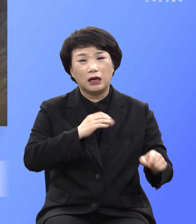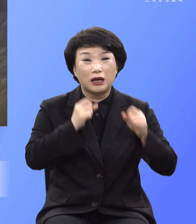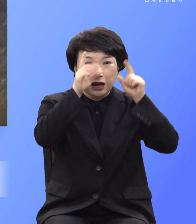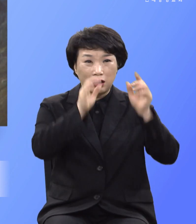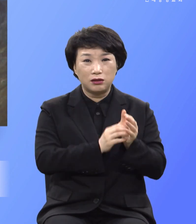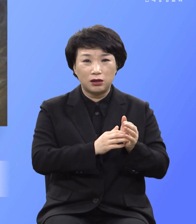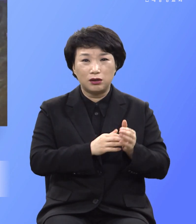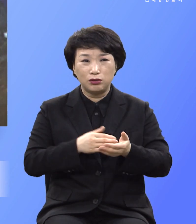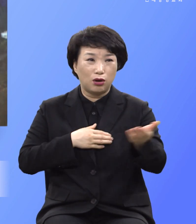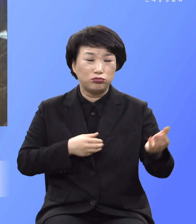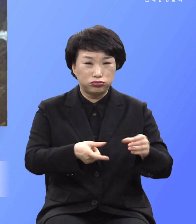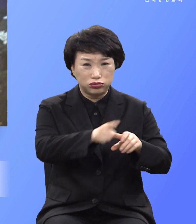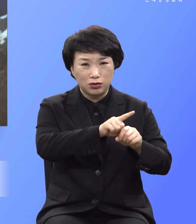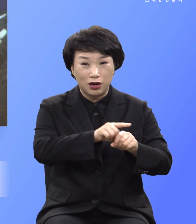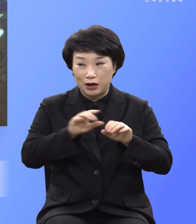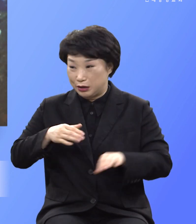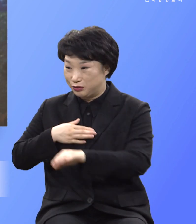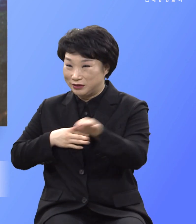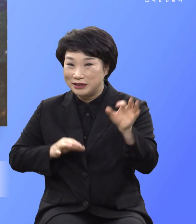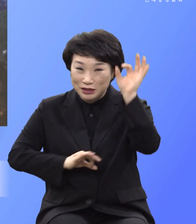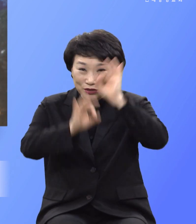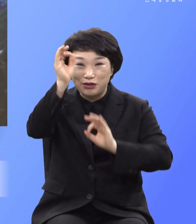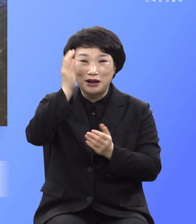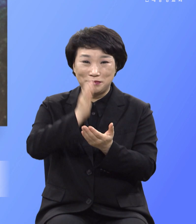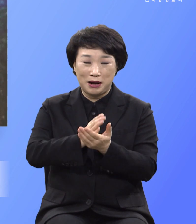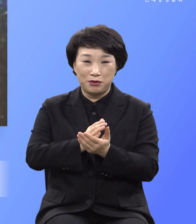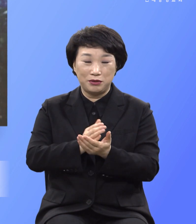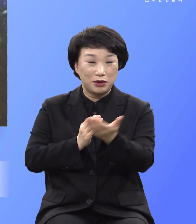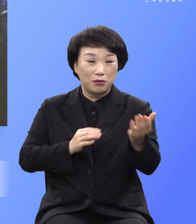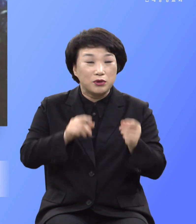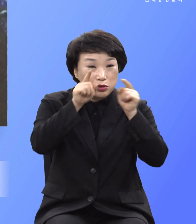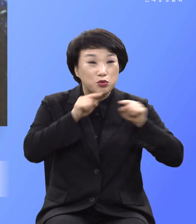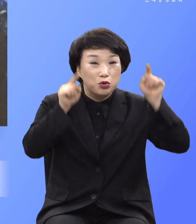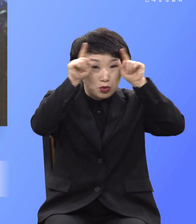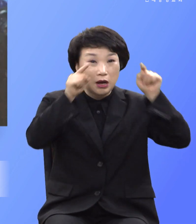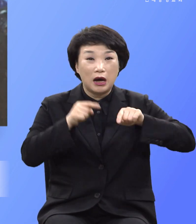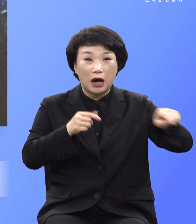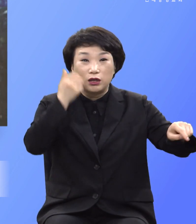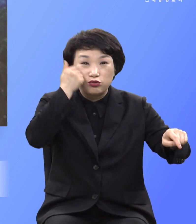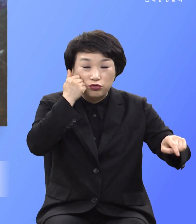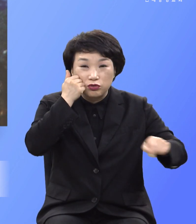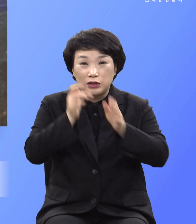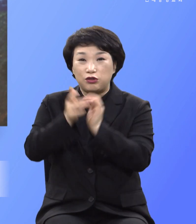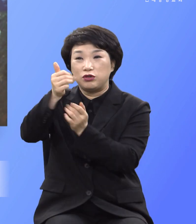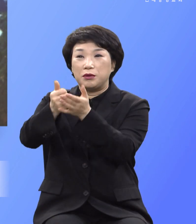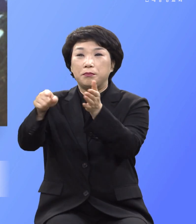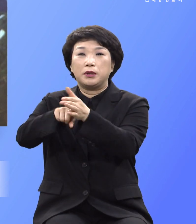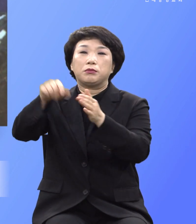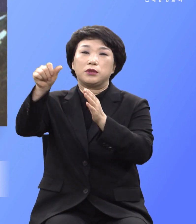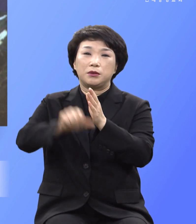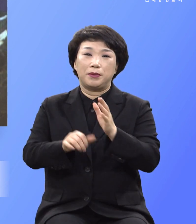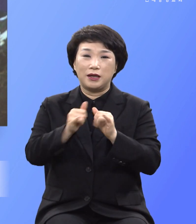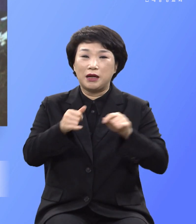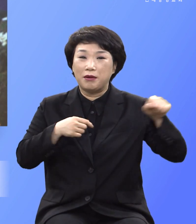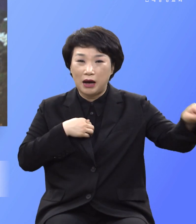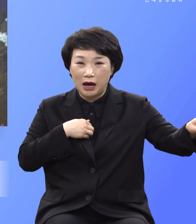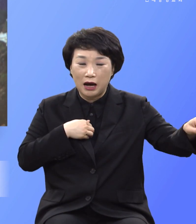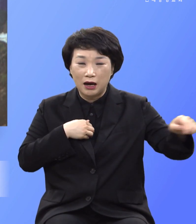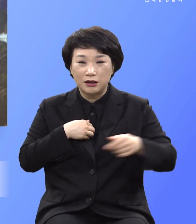지옥 가는 자 누구냐 예수 믿는 믿음에 대한 실패자라 이 말입니다 성경이 말하는